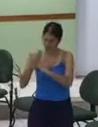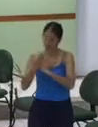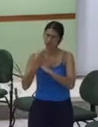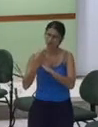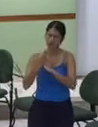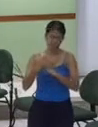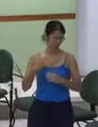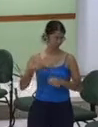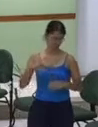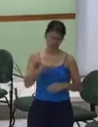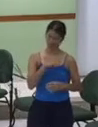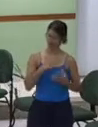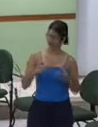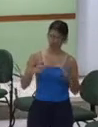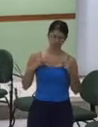abrindo a